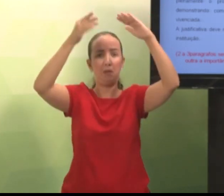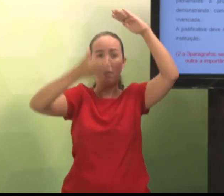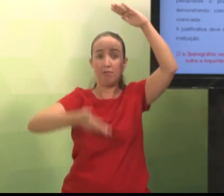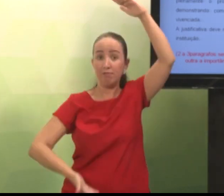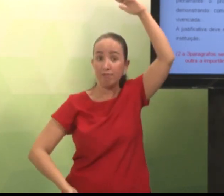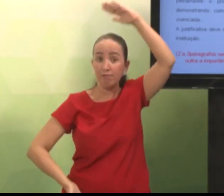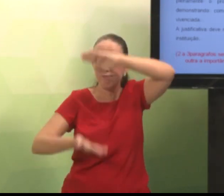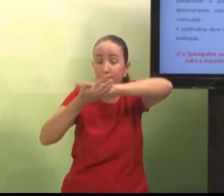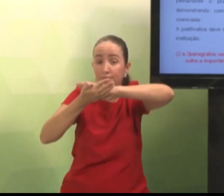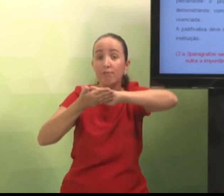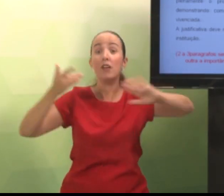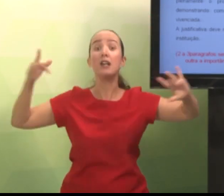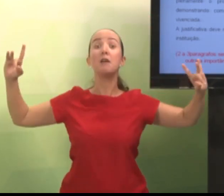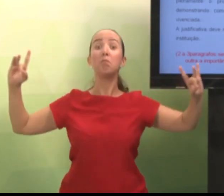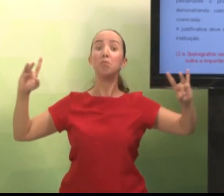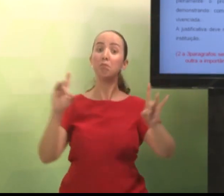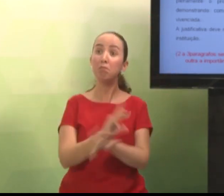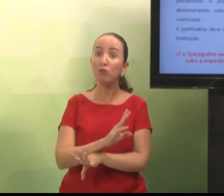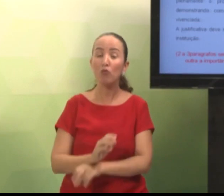Você vai redigir. Essas informações.